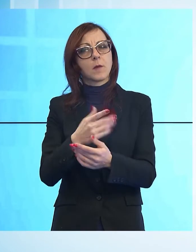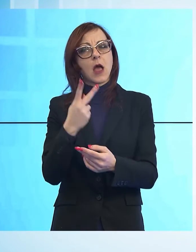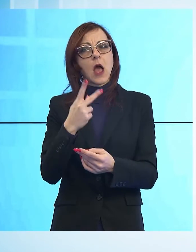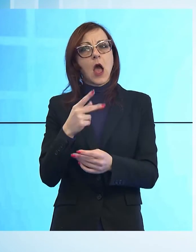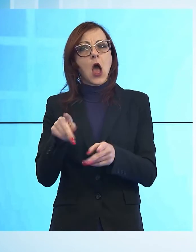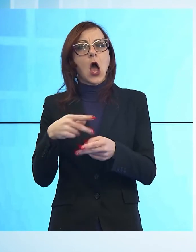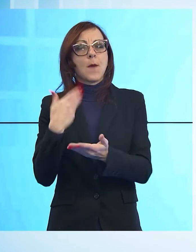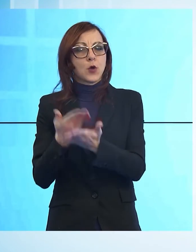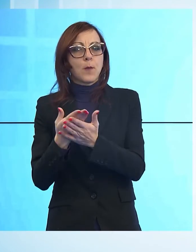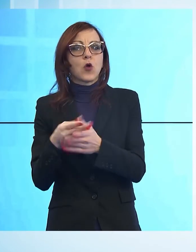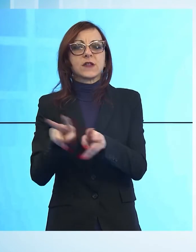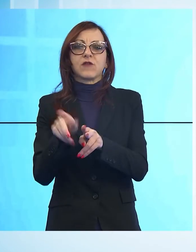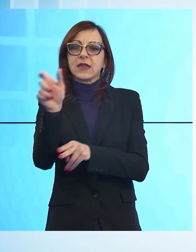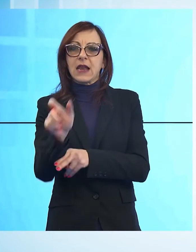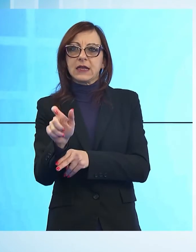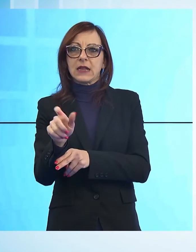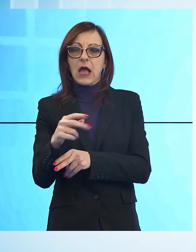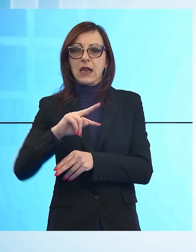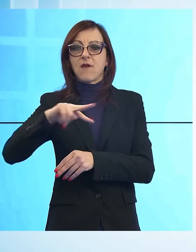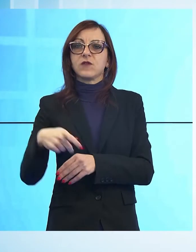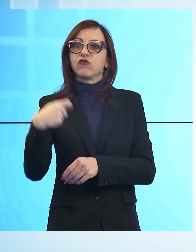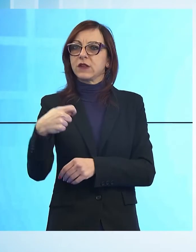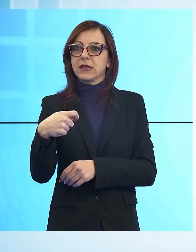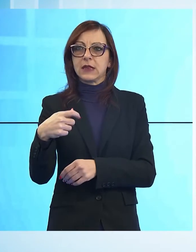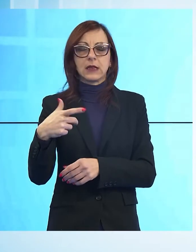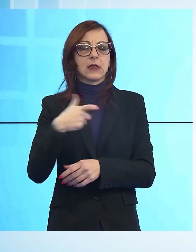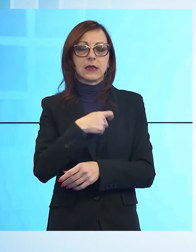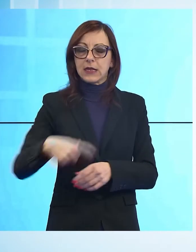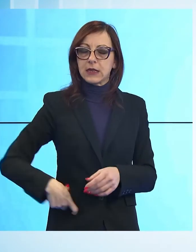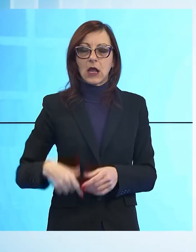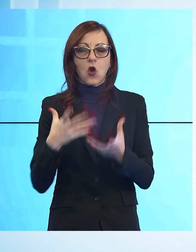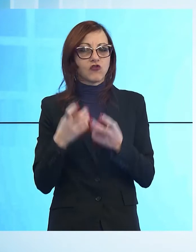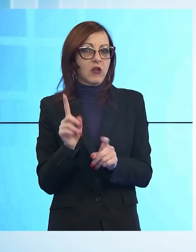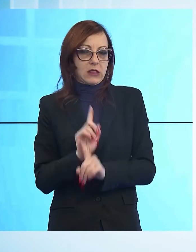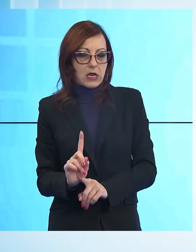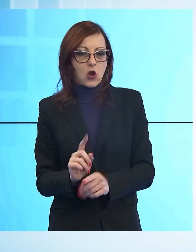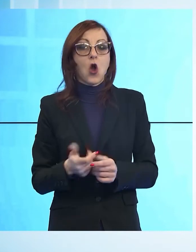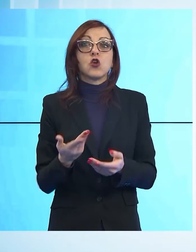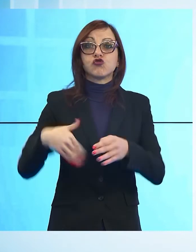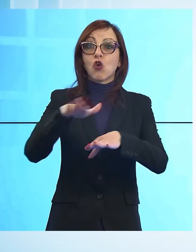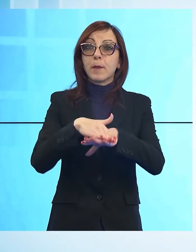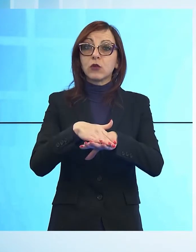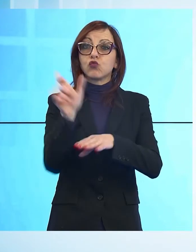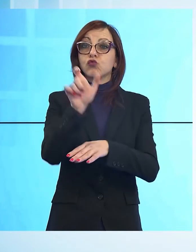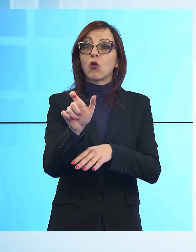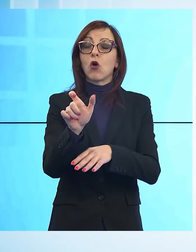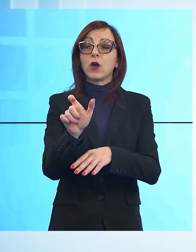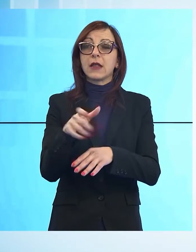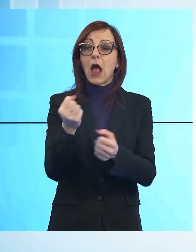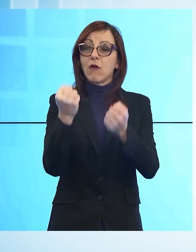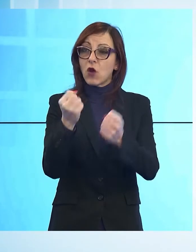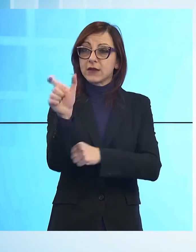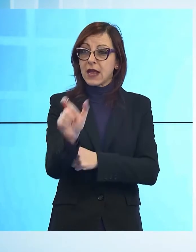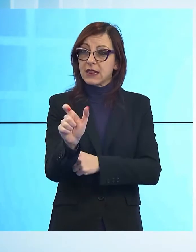Fratelli d'Italia sul vicesindaco. Soprattutto i forzisti non si sentono coinvolti adeguatamente nelle trattative e per bocca del